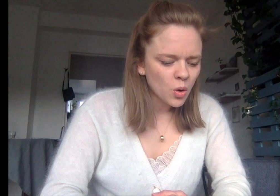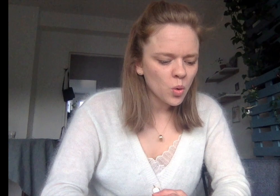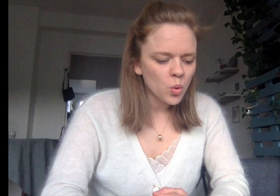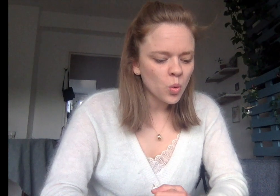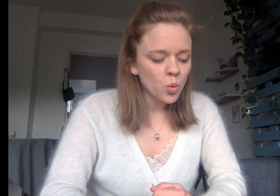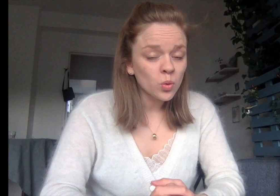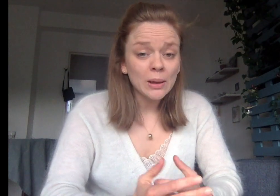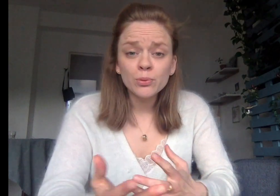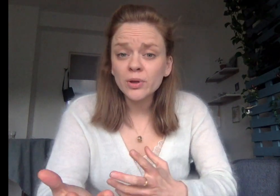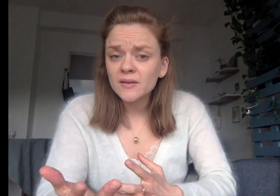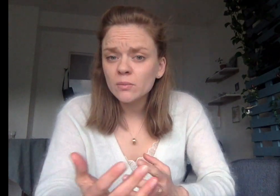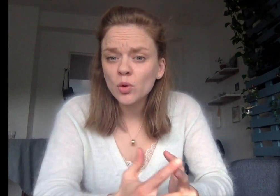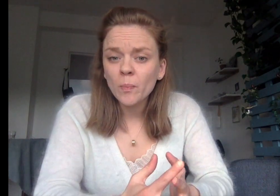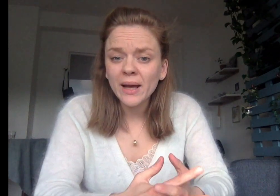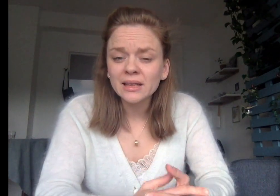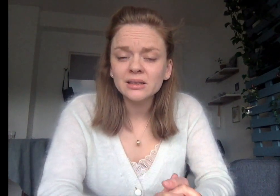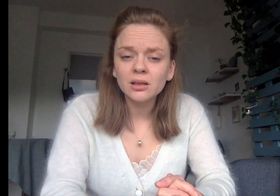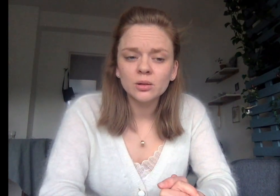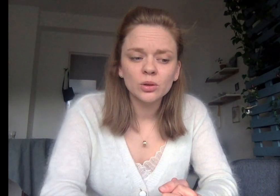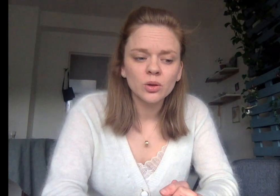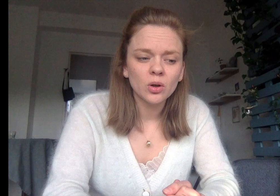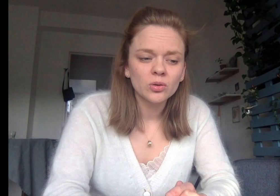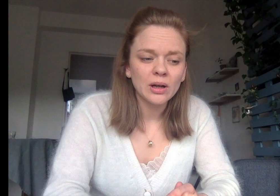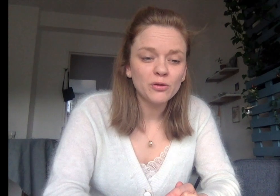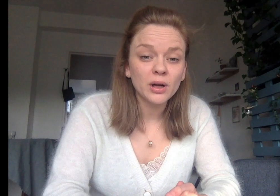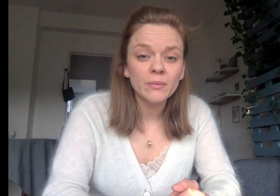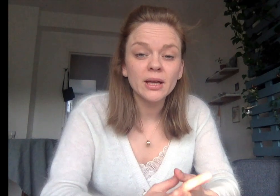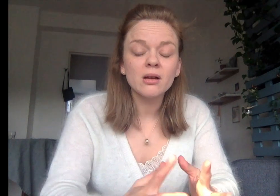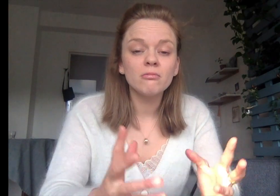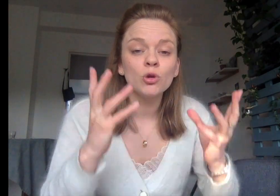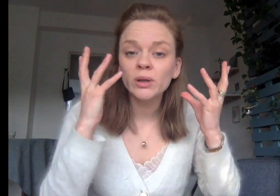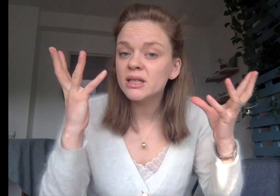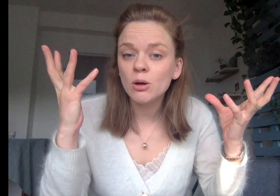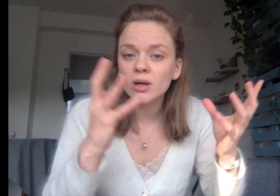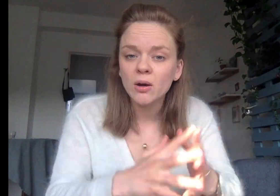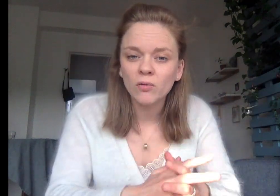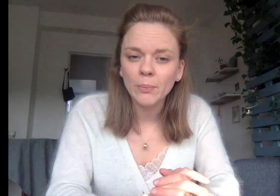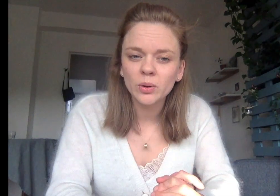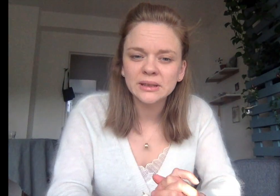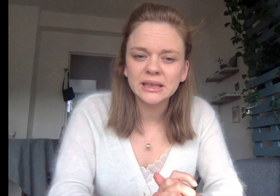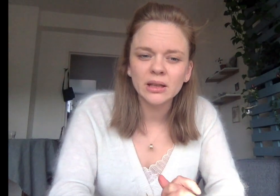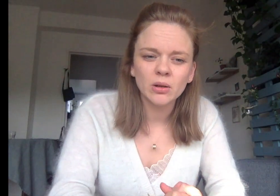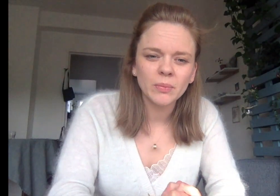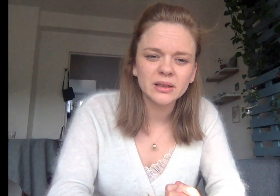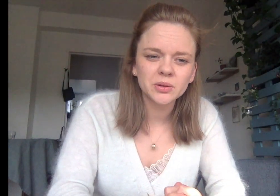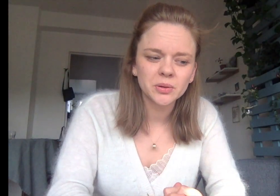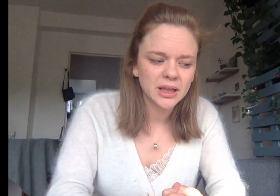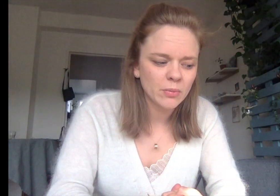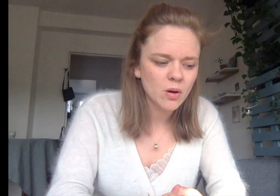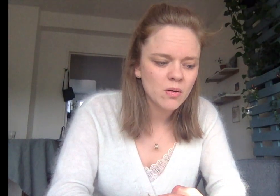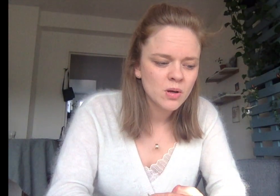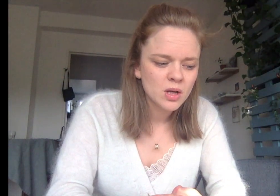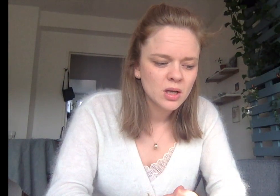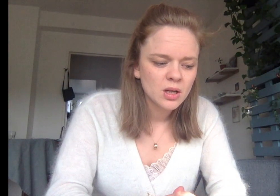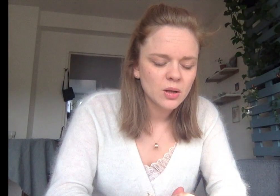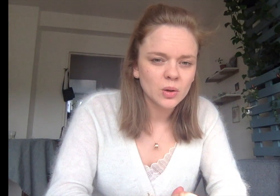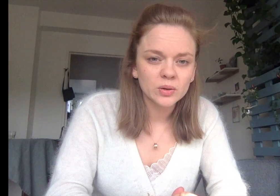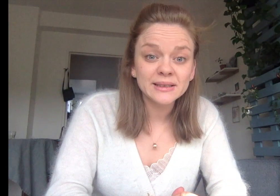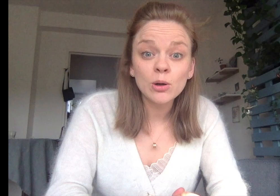On a plusieurs types de personnes dans la forêt. Mais le métier auquel on va penser particulièrement, c'est le